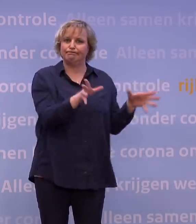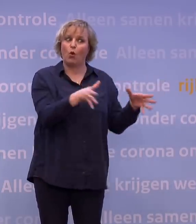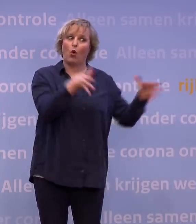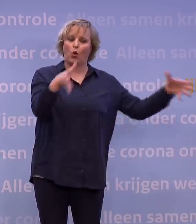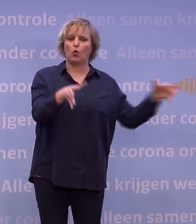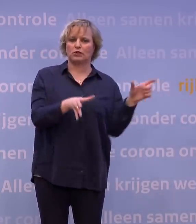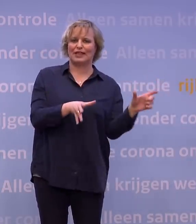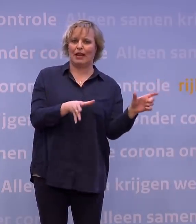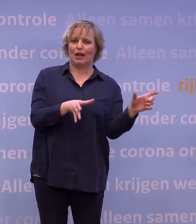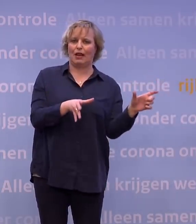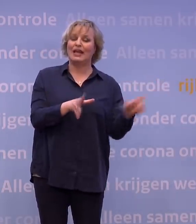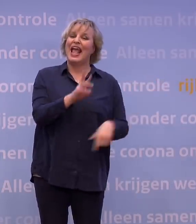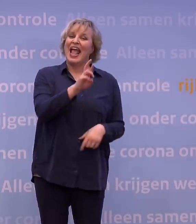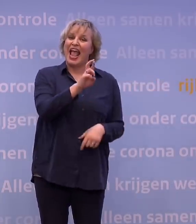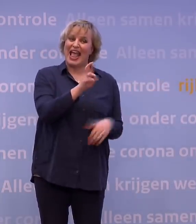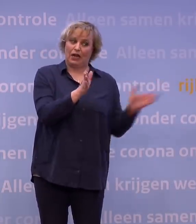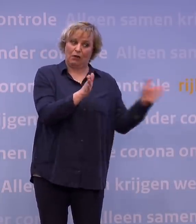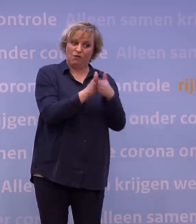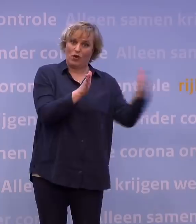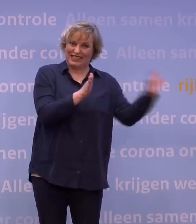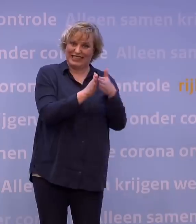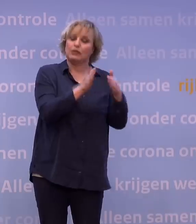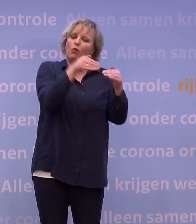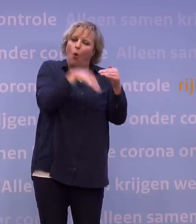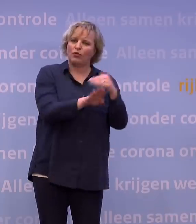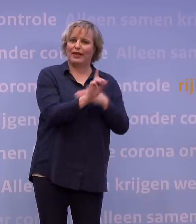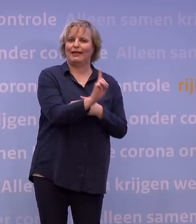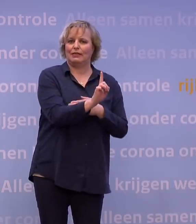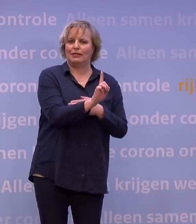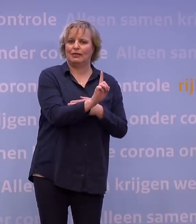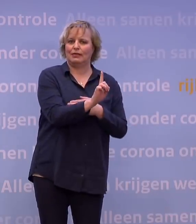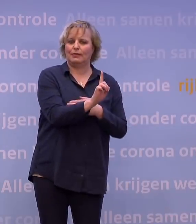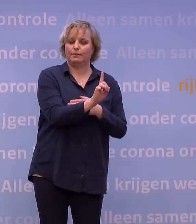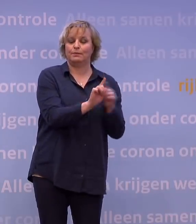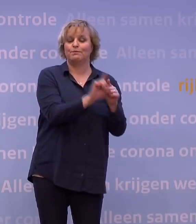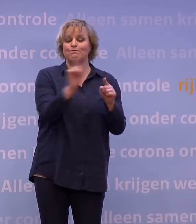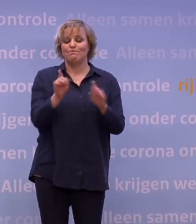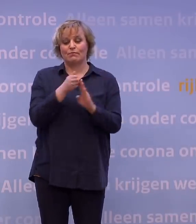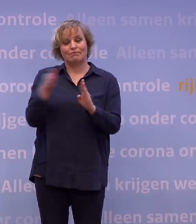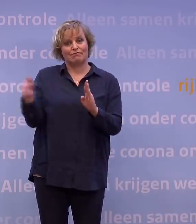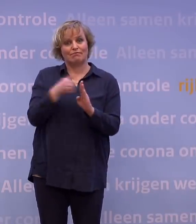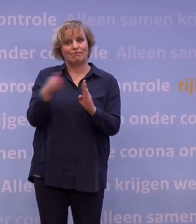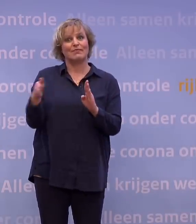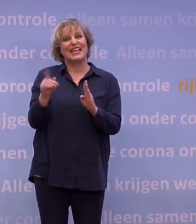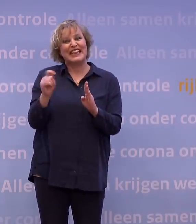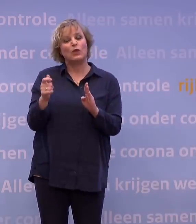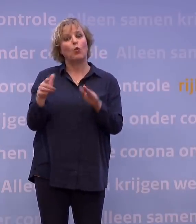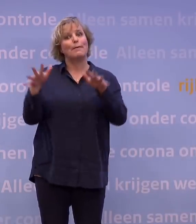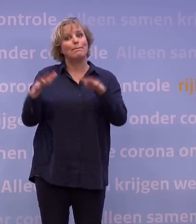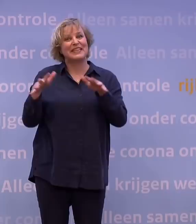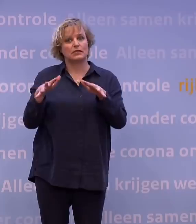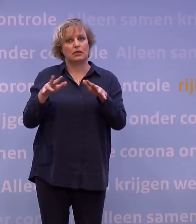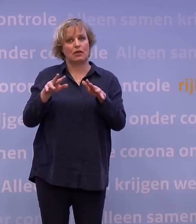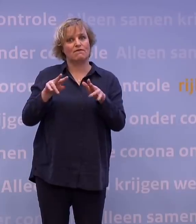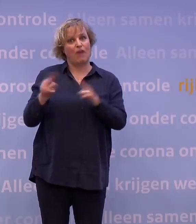uitmaakt. En de R zit voor die variant net onder de 1. Maar van die nieuwe Britse variant zit die R